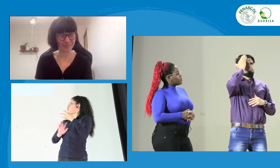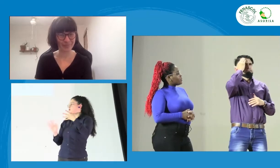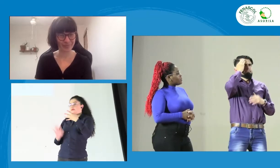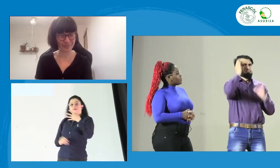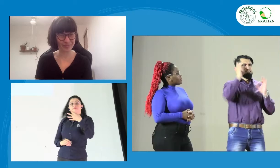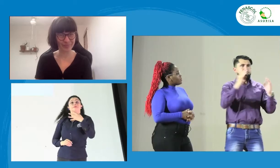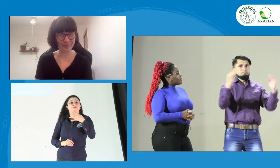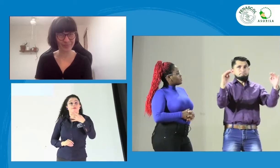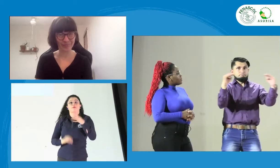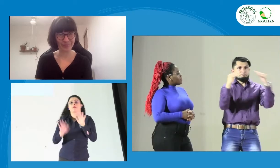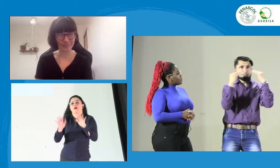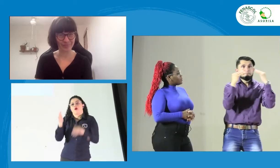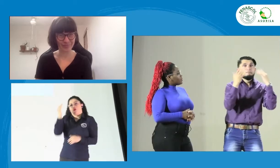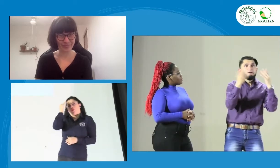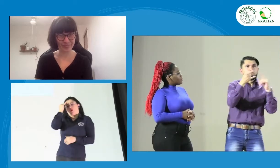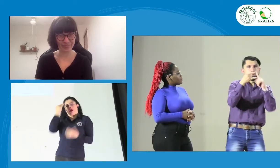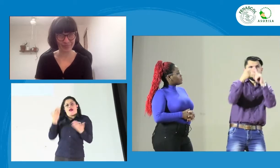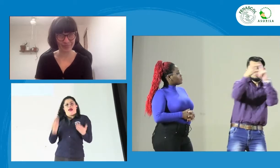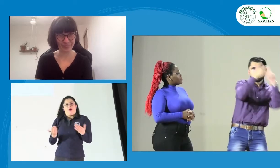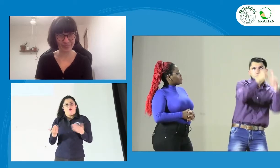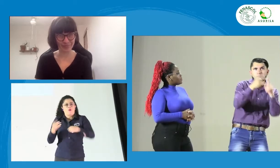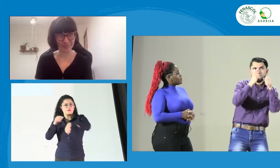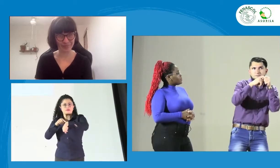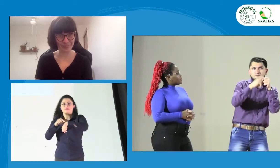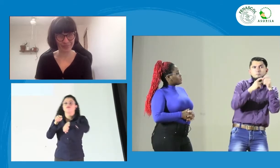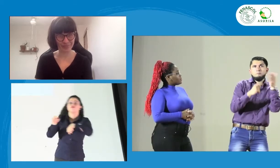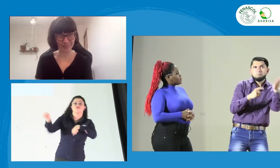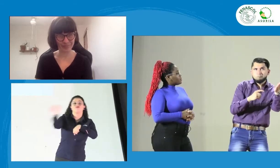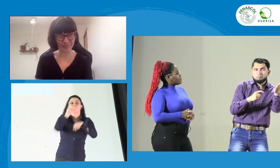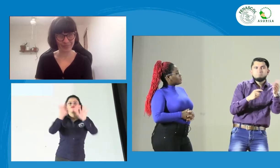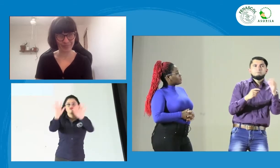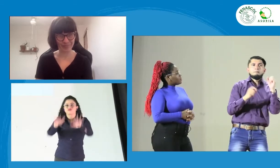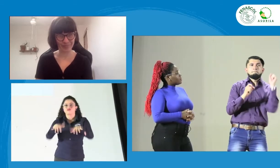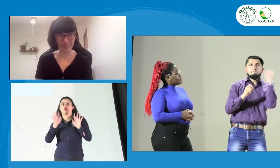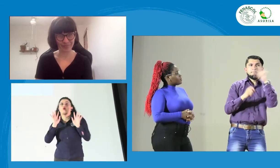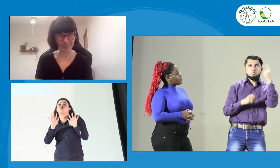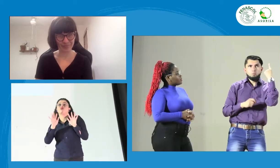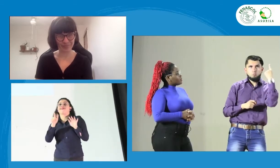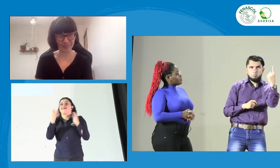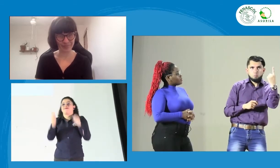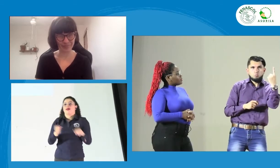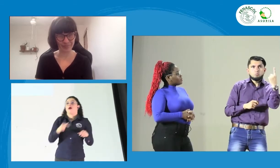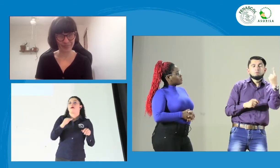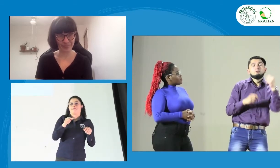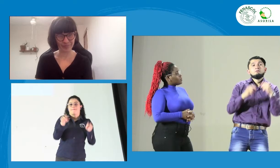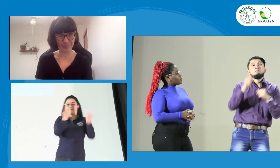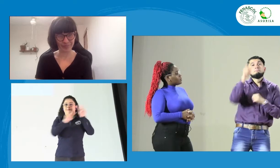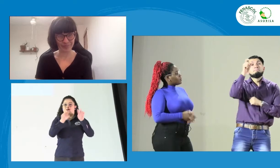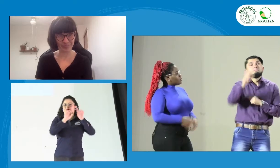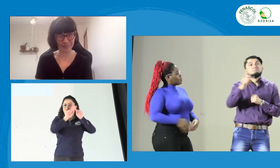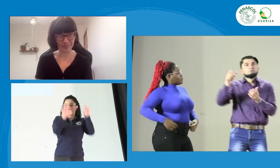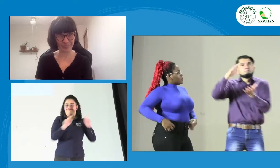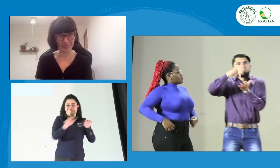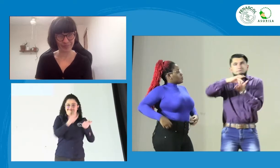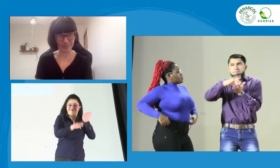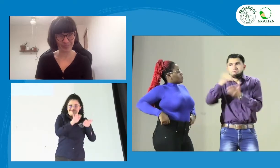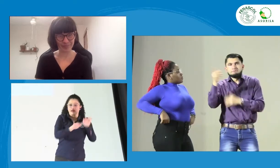Les pedimos el favor de que a todos quienes nos están viendo, las personas que están en Zoom, pues van a tener una